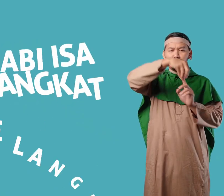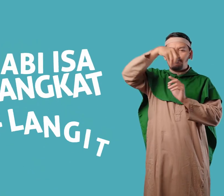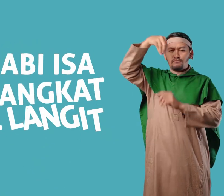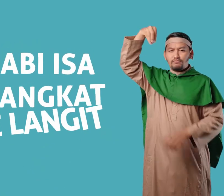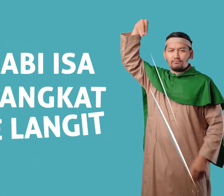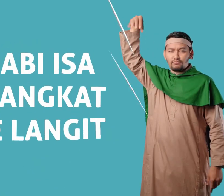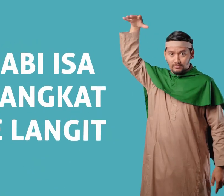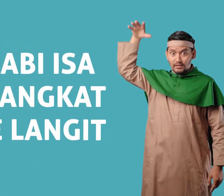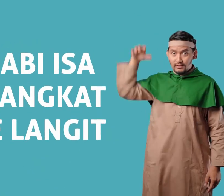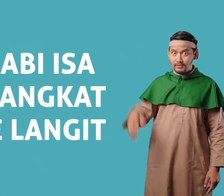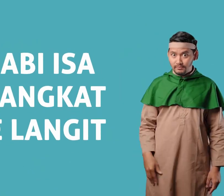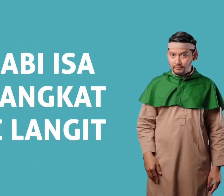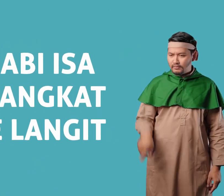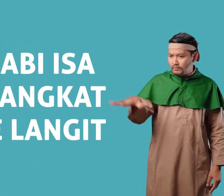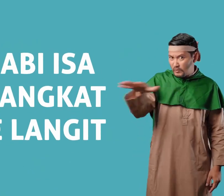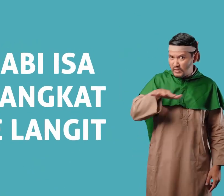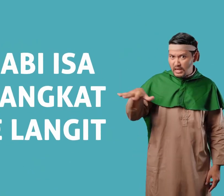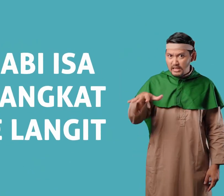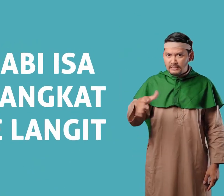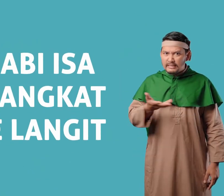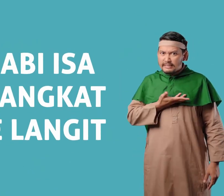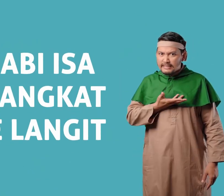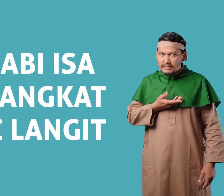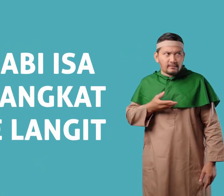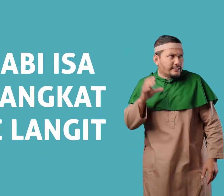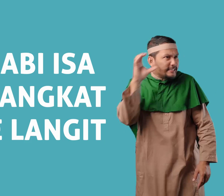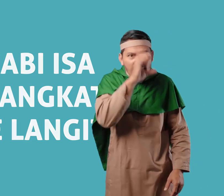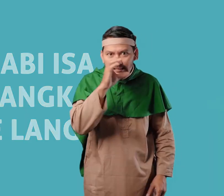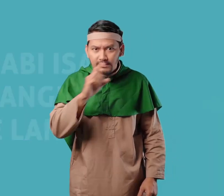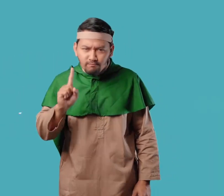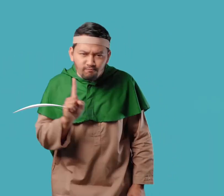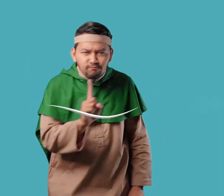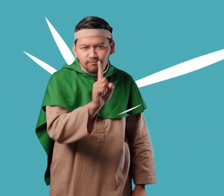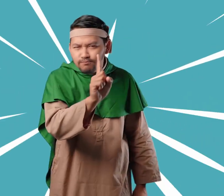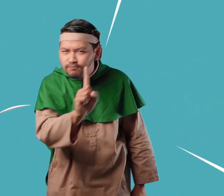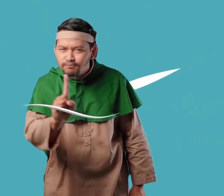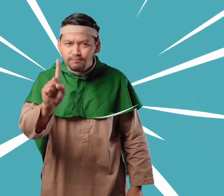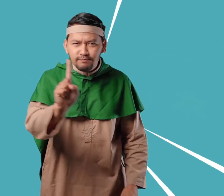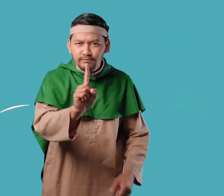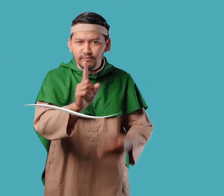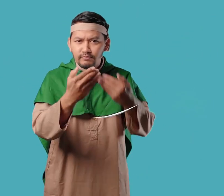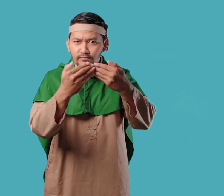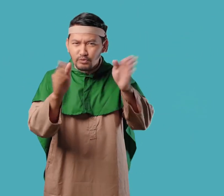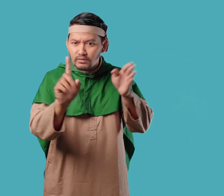Namun Allah menyelamatkan Nabi Isa Dengan mengangkatnya menuju langit Sedangkan mereka tidak mengetahuinya